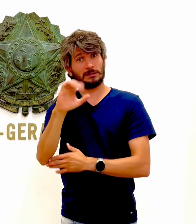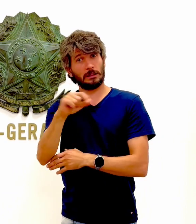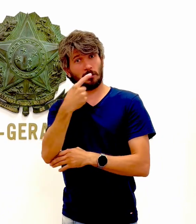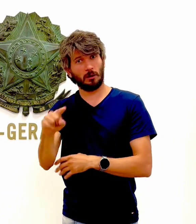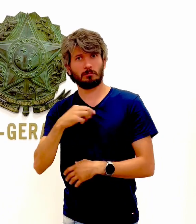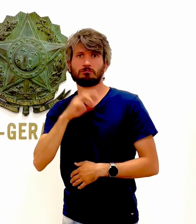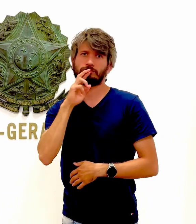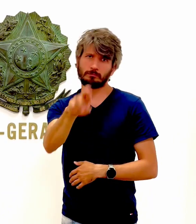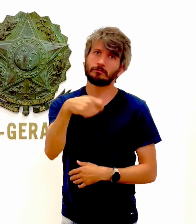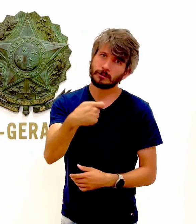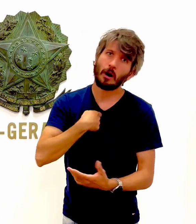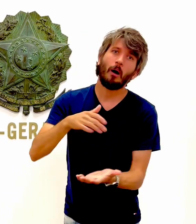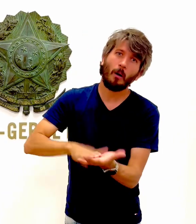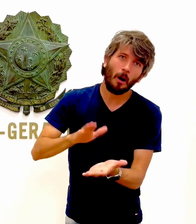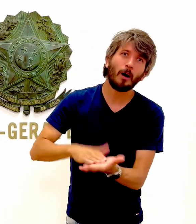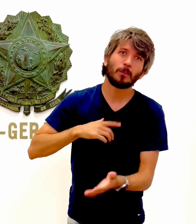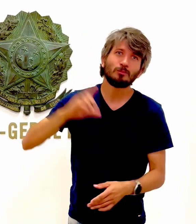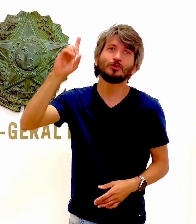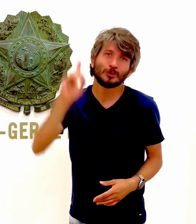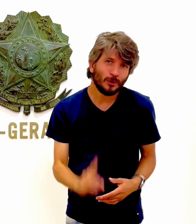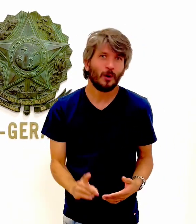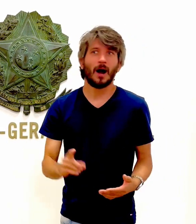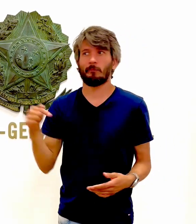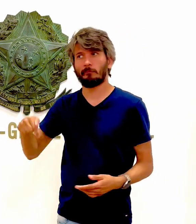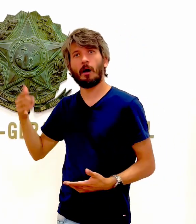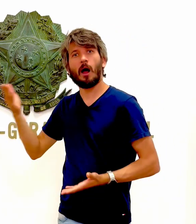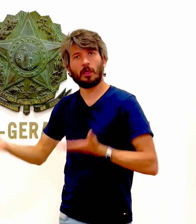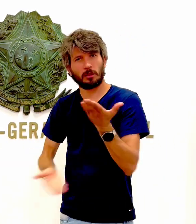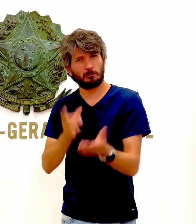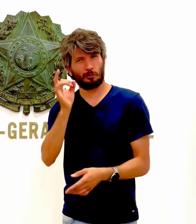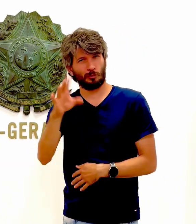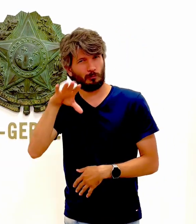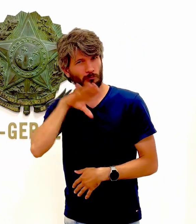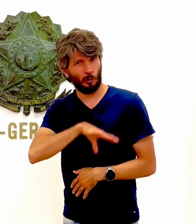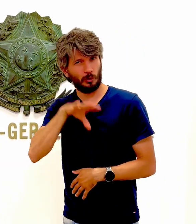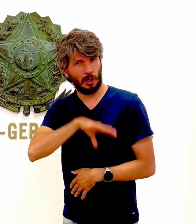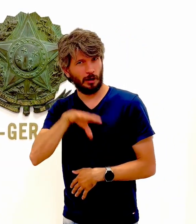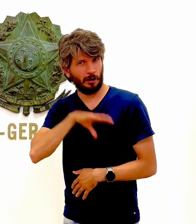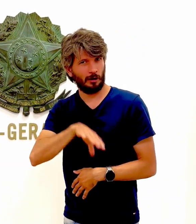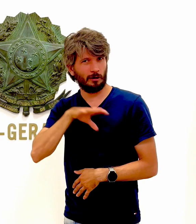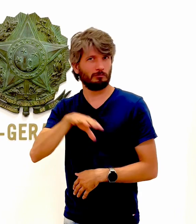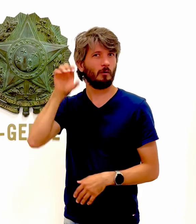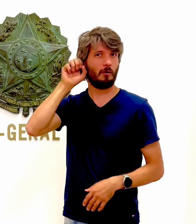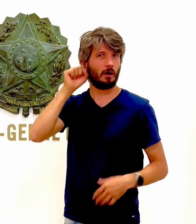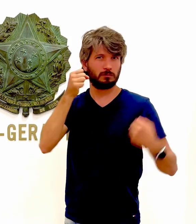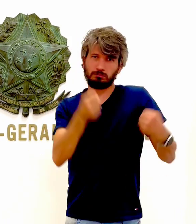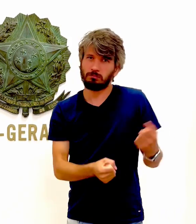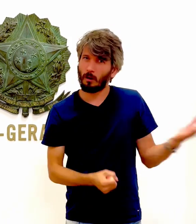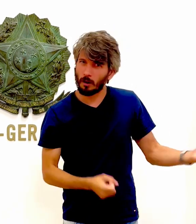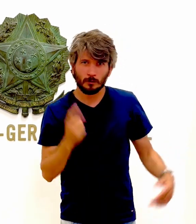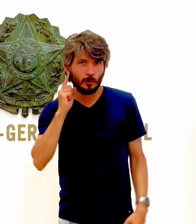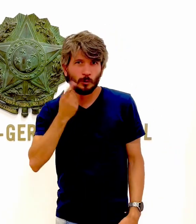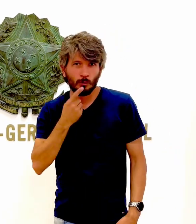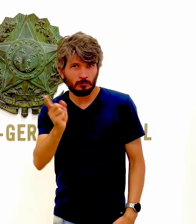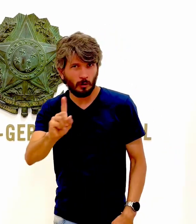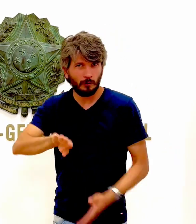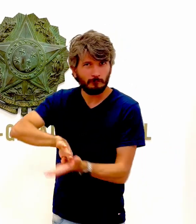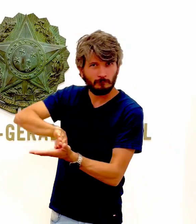relatando isso, cobrando o nosso direito, mas infelizmente nós não tivemos resposta. Nós podemos destacar o quão